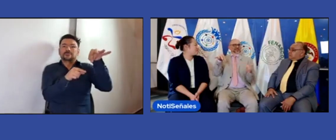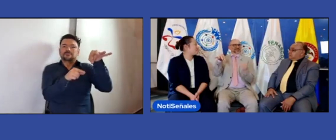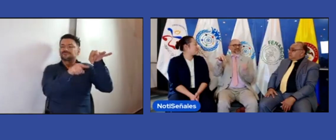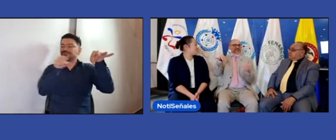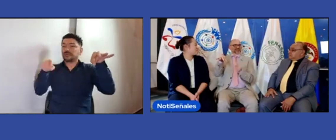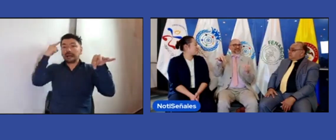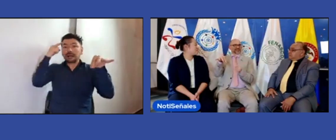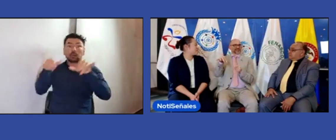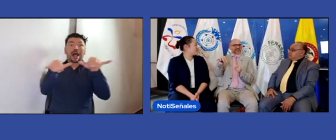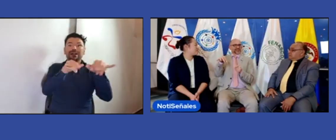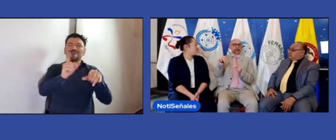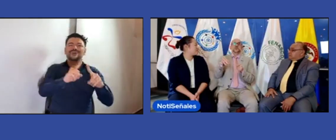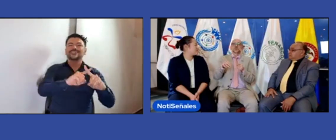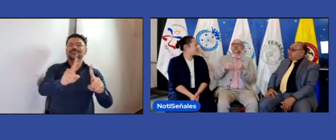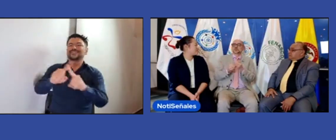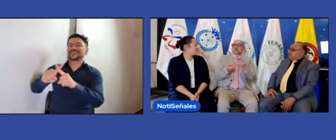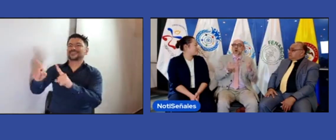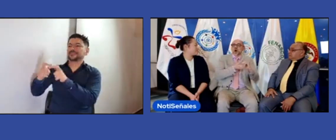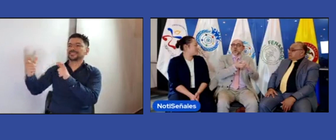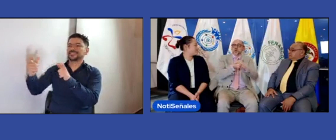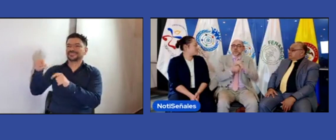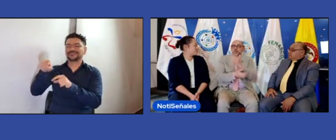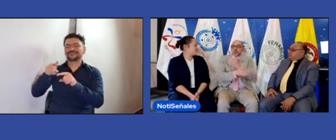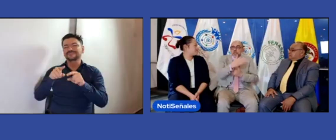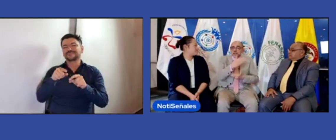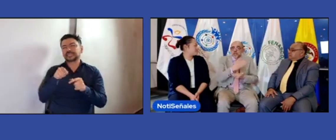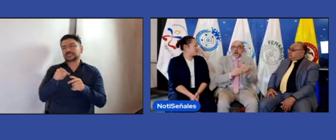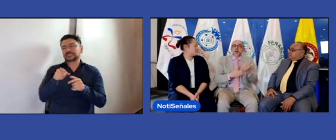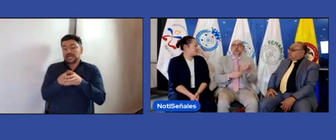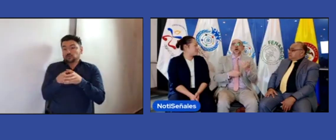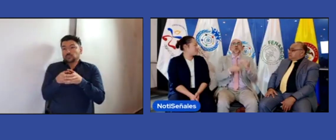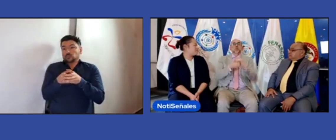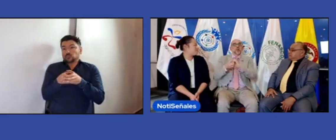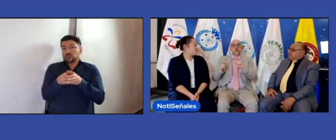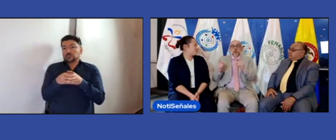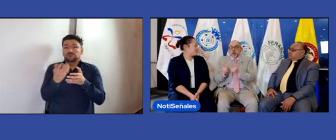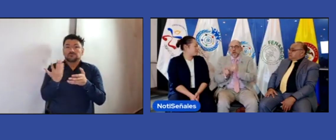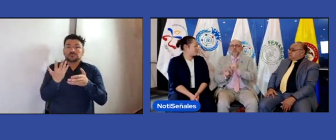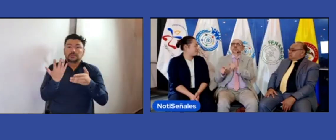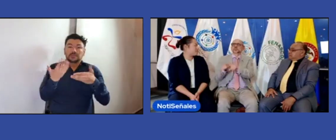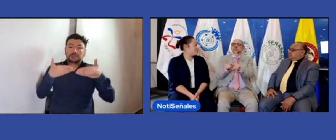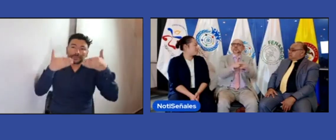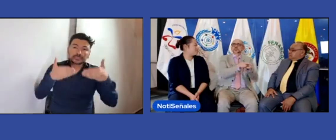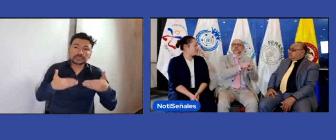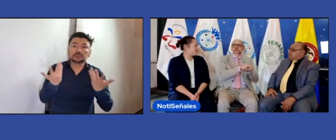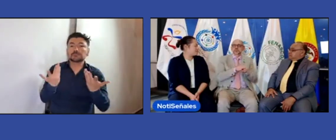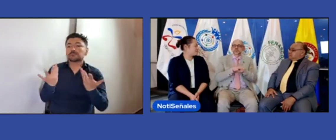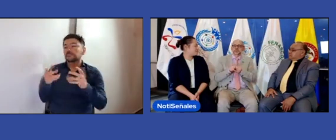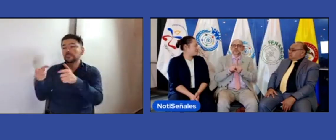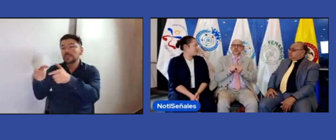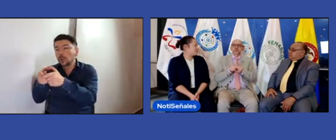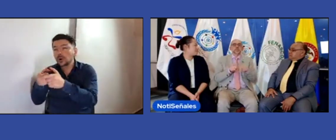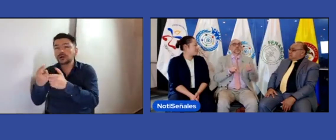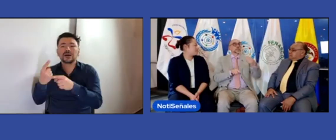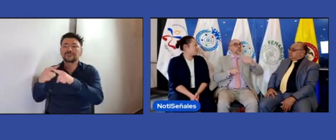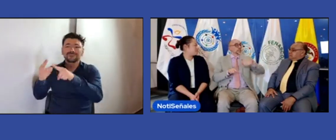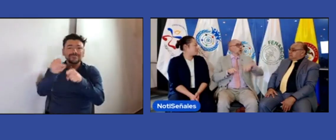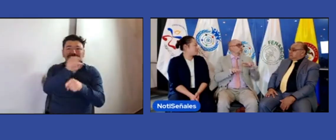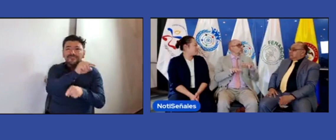Hay personas, obviamente, que dentro de ese movimiento, pues, presentan diferencias. Hay diferentes asociaciones, asociaciones